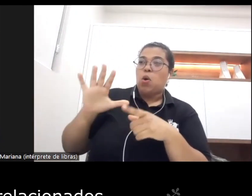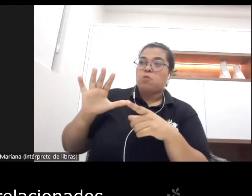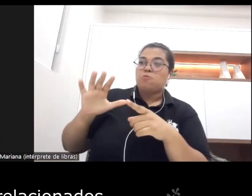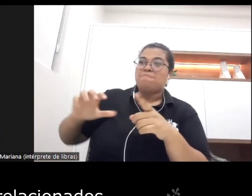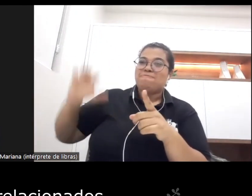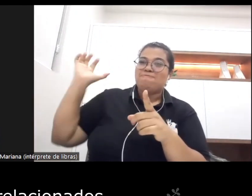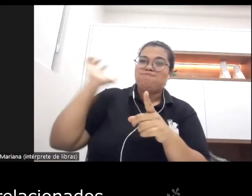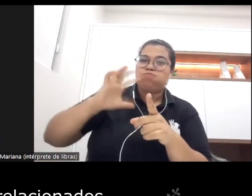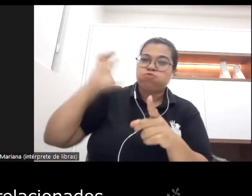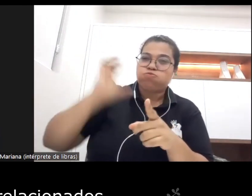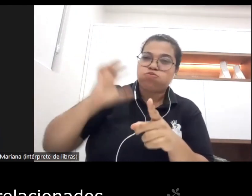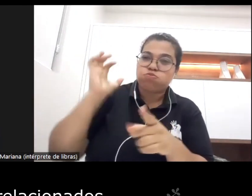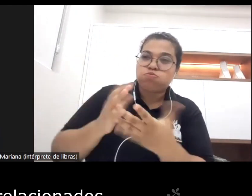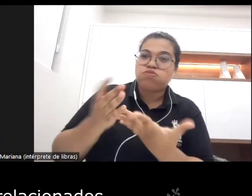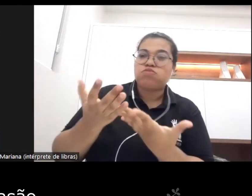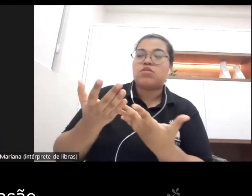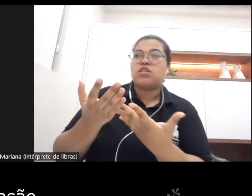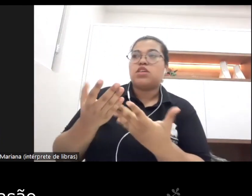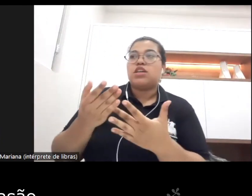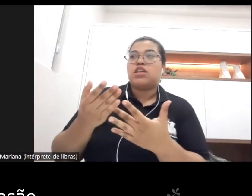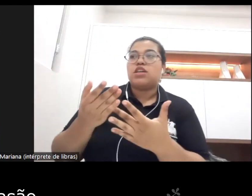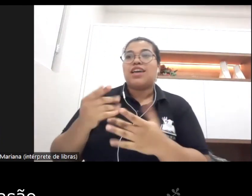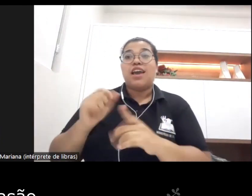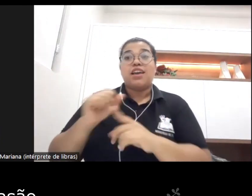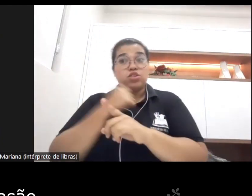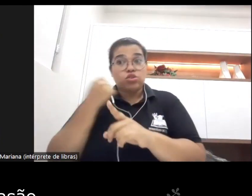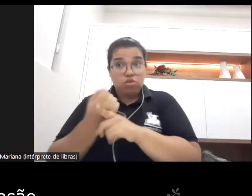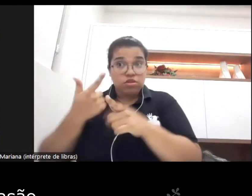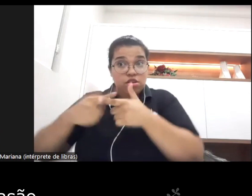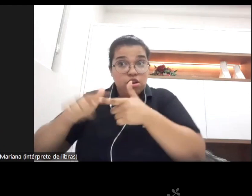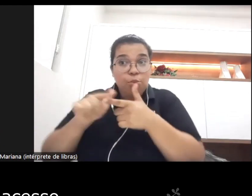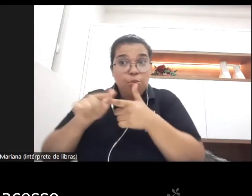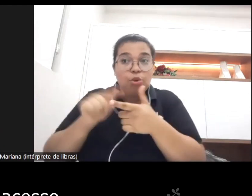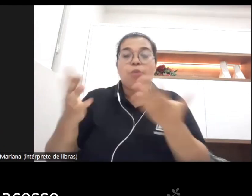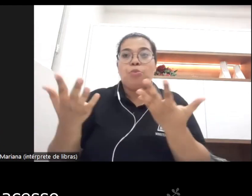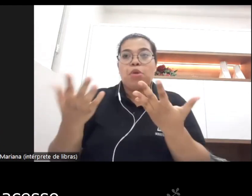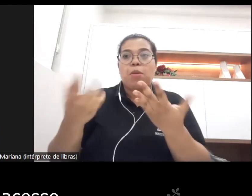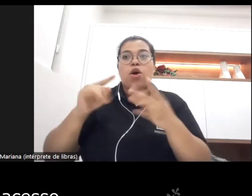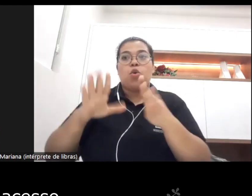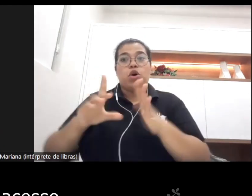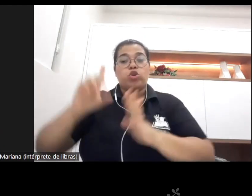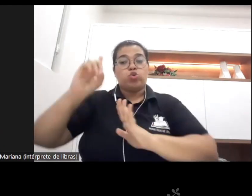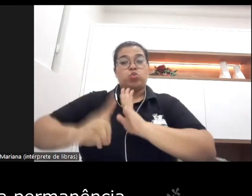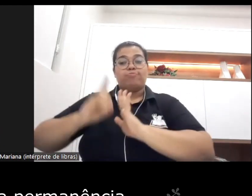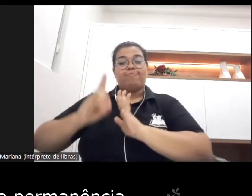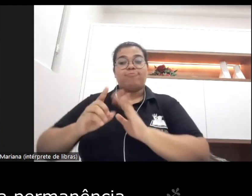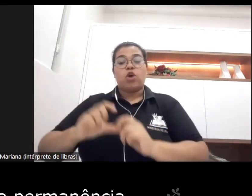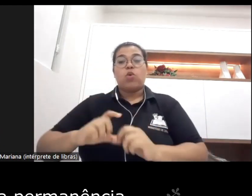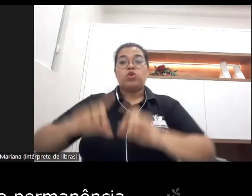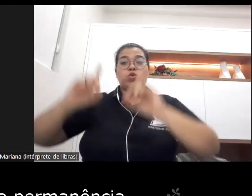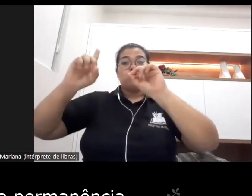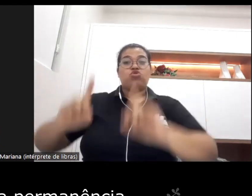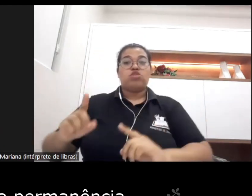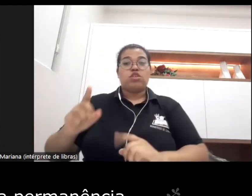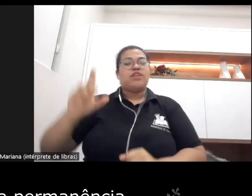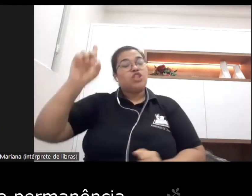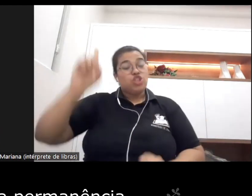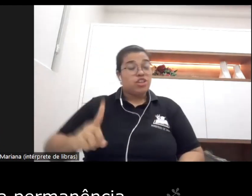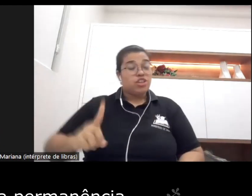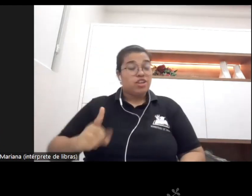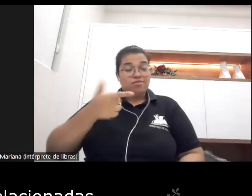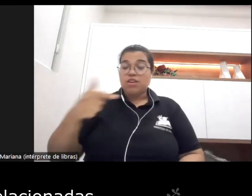problemas relacionados à evasão ao não acesso à dificuldade da